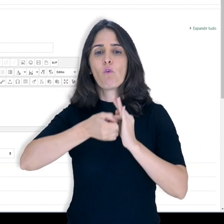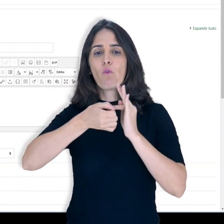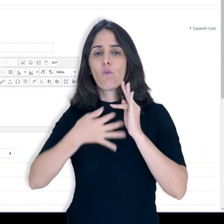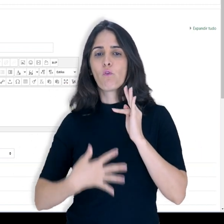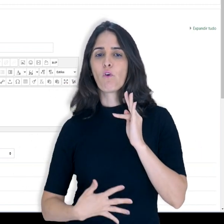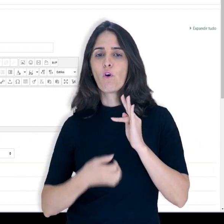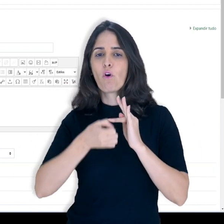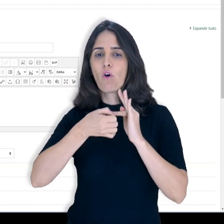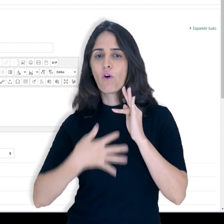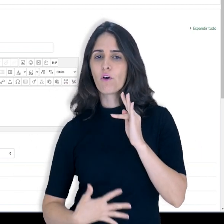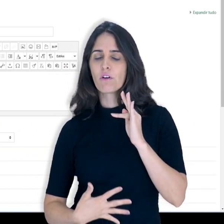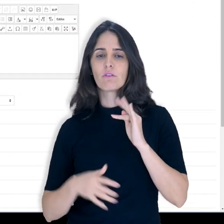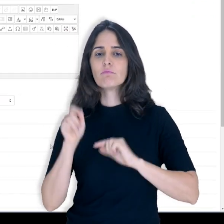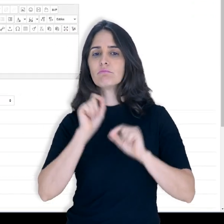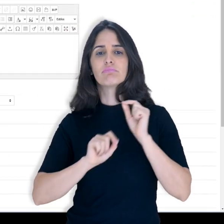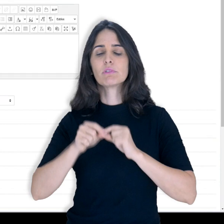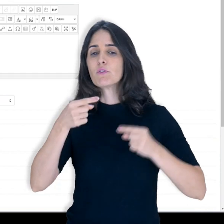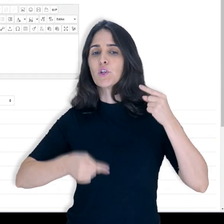neste fórum.